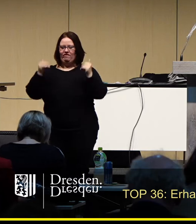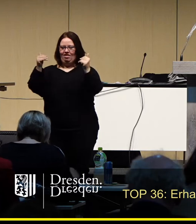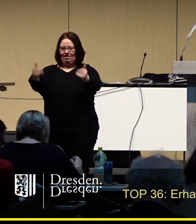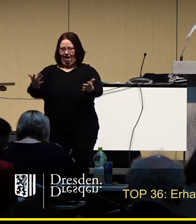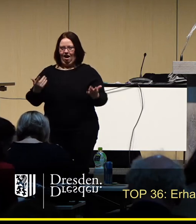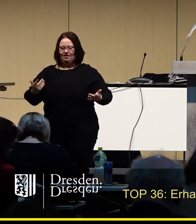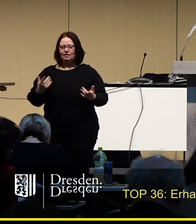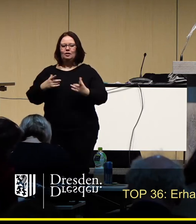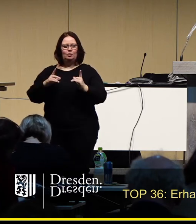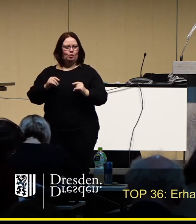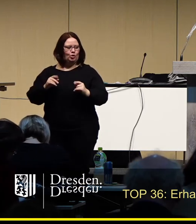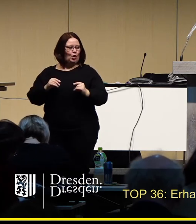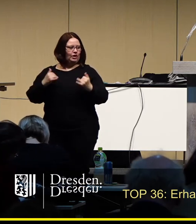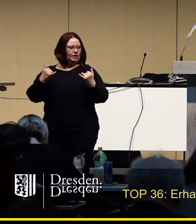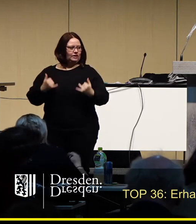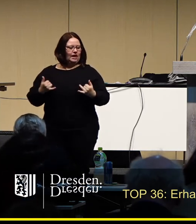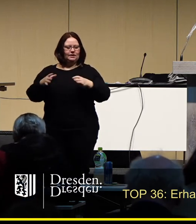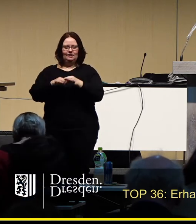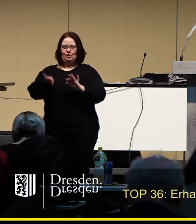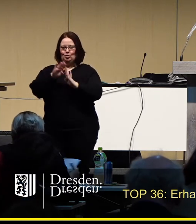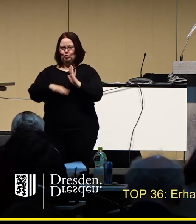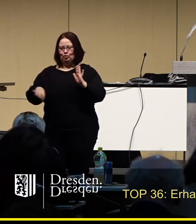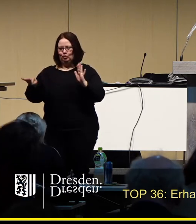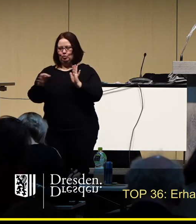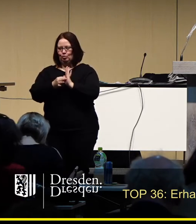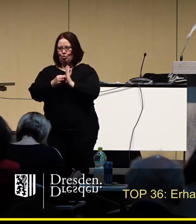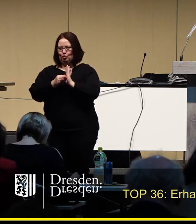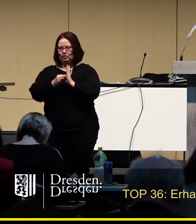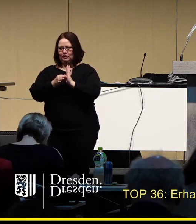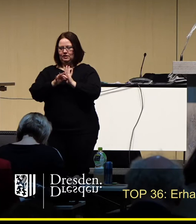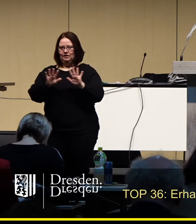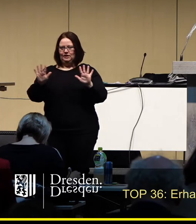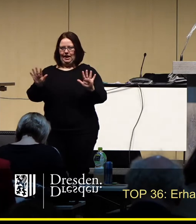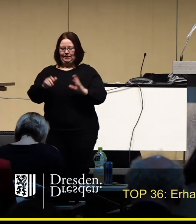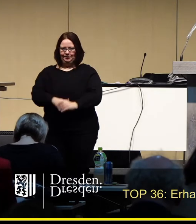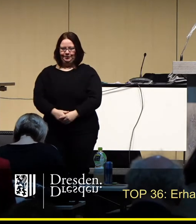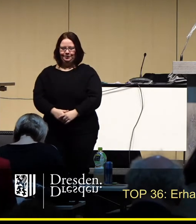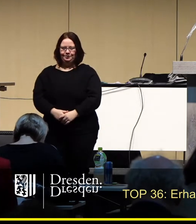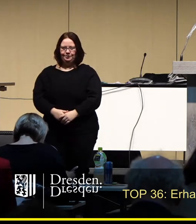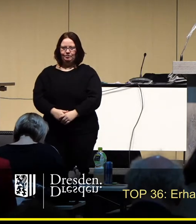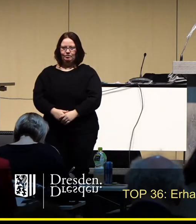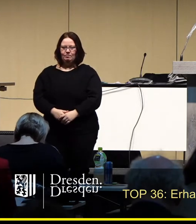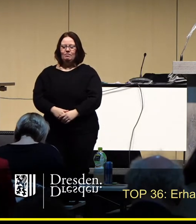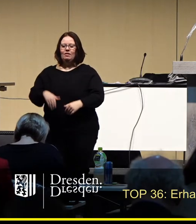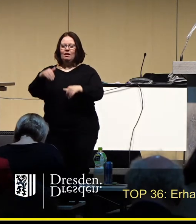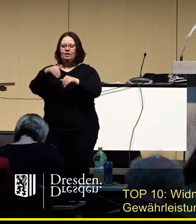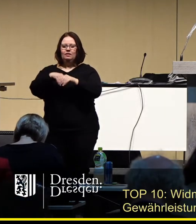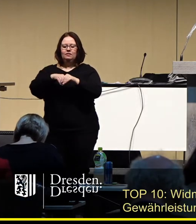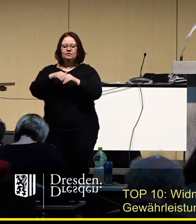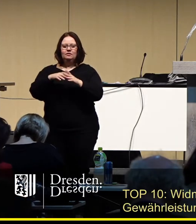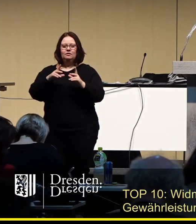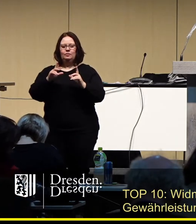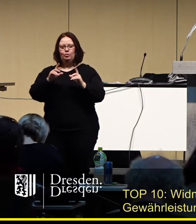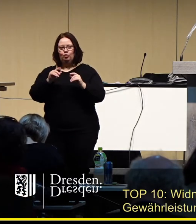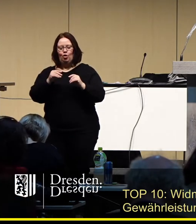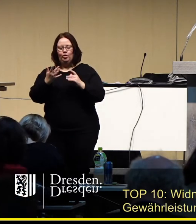Insoweit sind wir jetzt beim Tagesordnungspunkt 10. Da geht es um Widmung